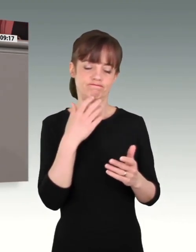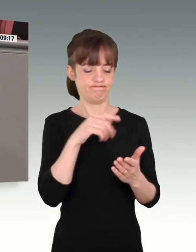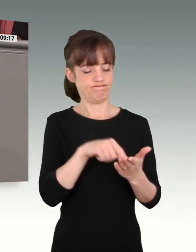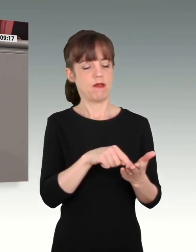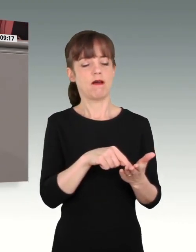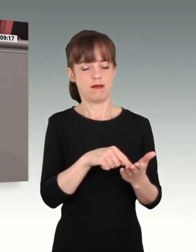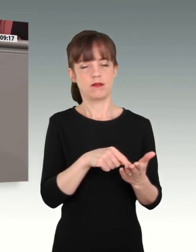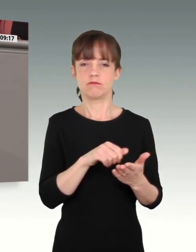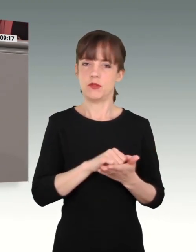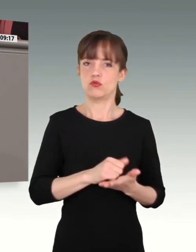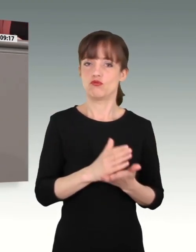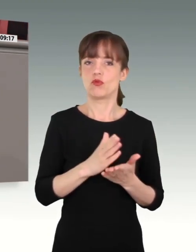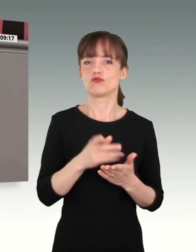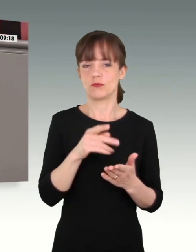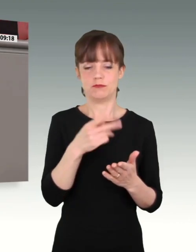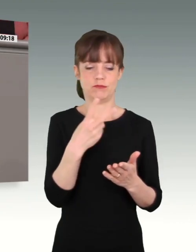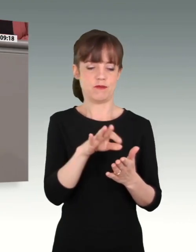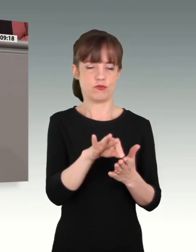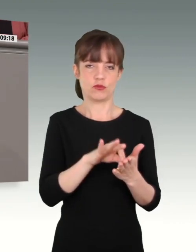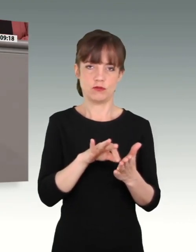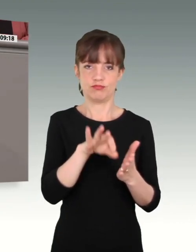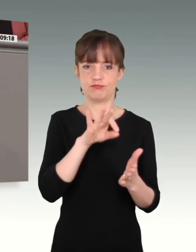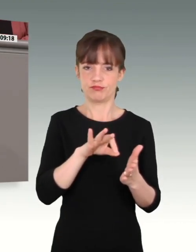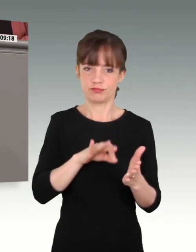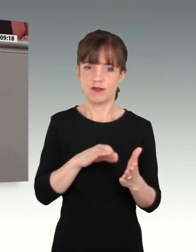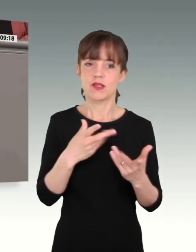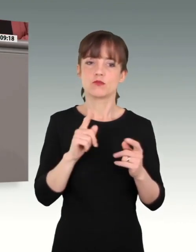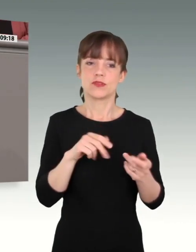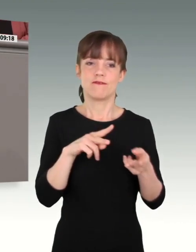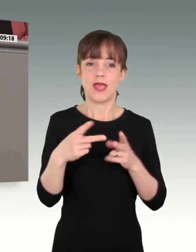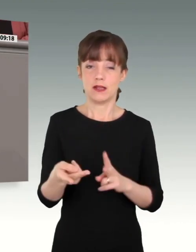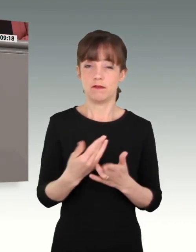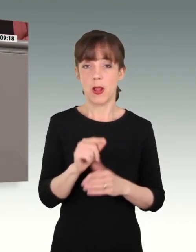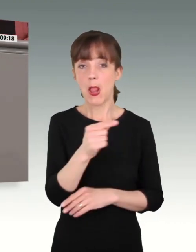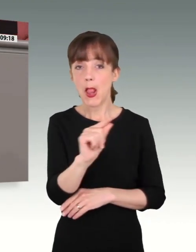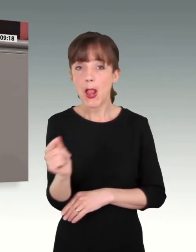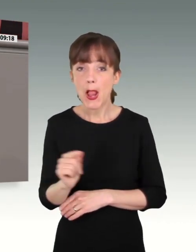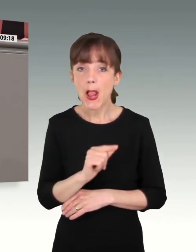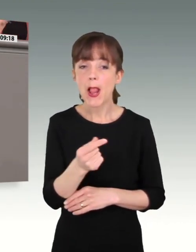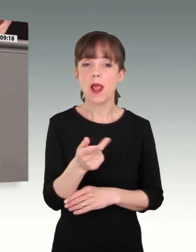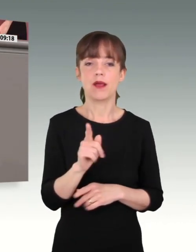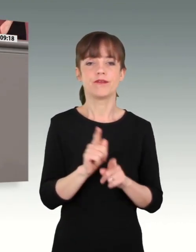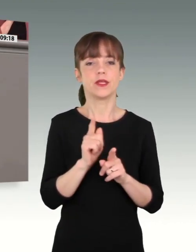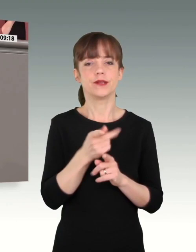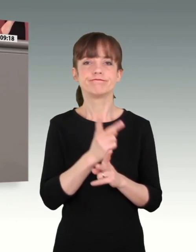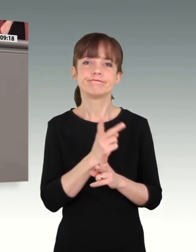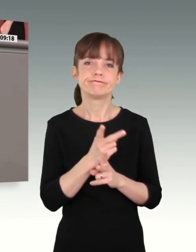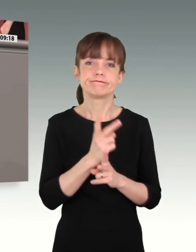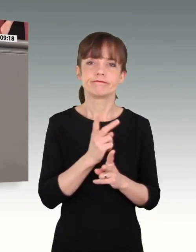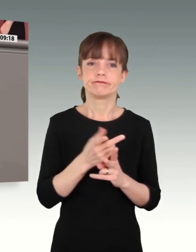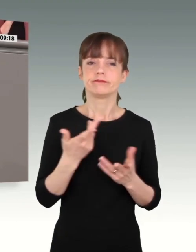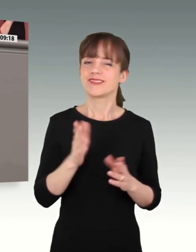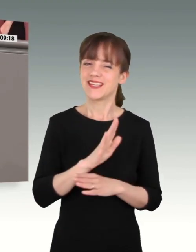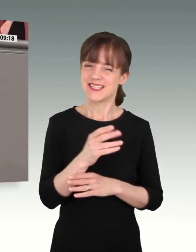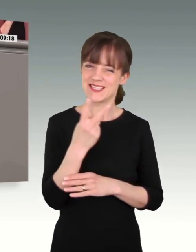deutlich machen, was wir auch verändern müssen. Und das ist bei Liebe, beileibe kein Kleinkram, wie das von manch Ewiggestrigen so angeführt wird.